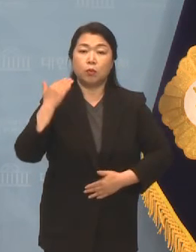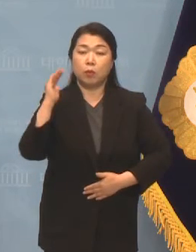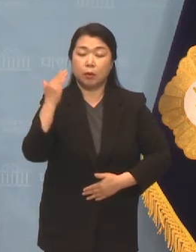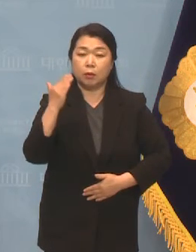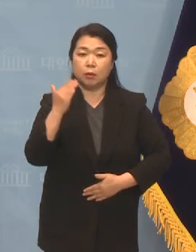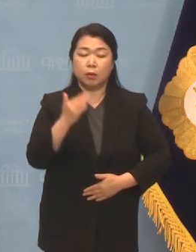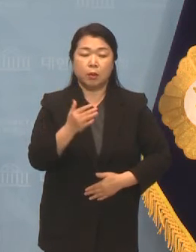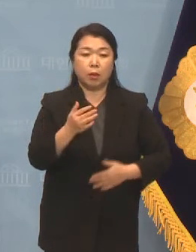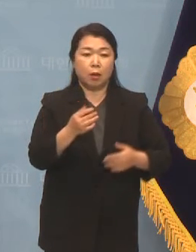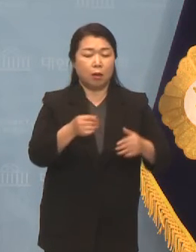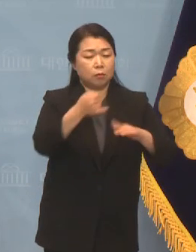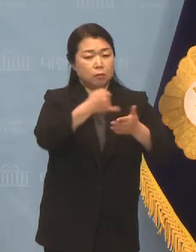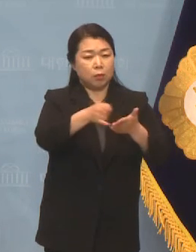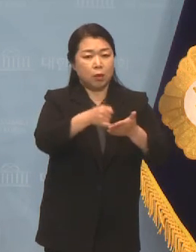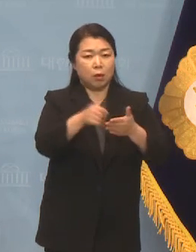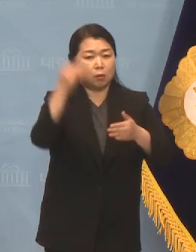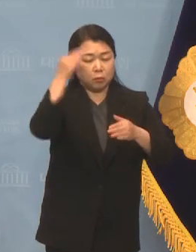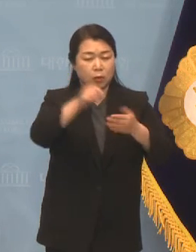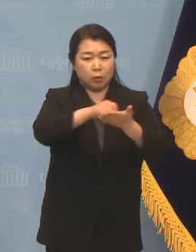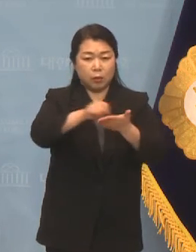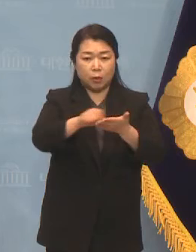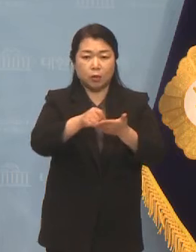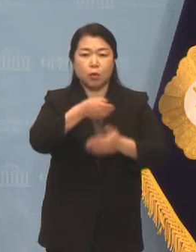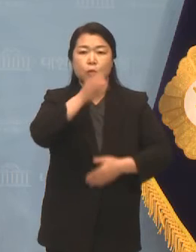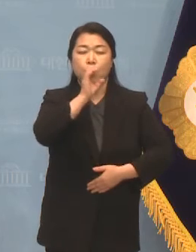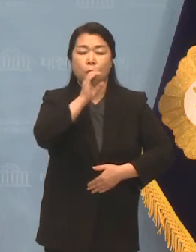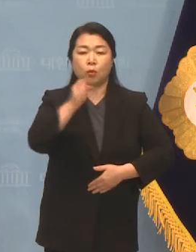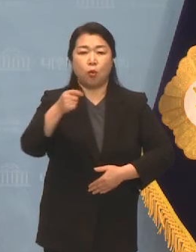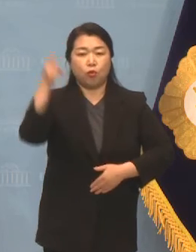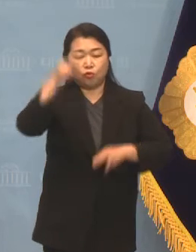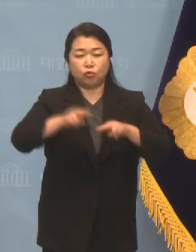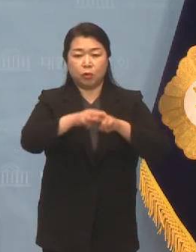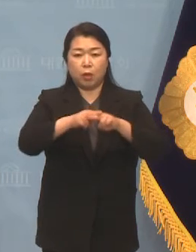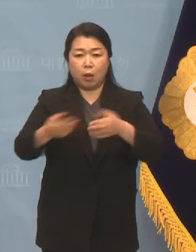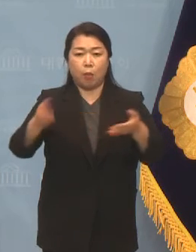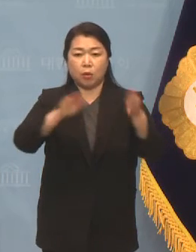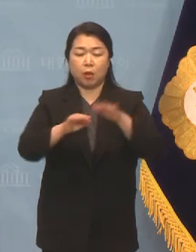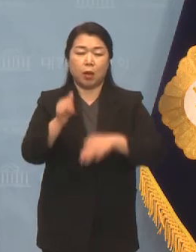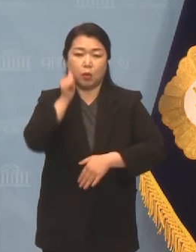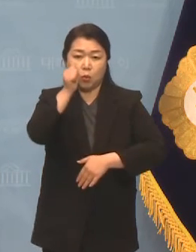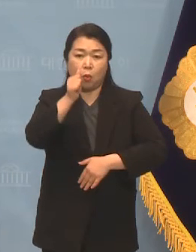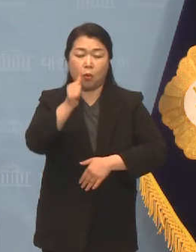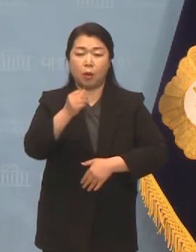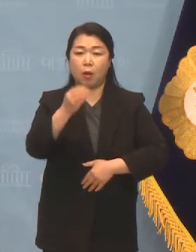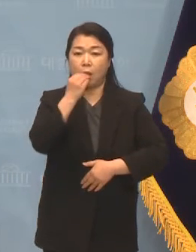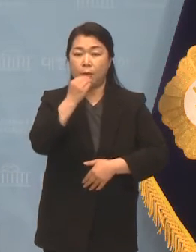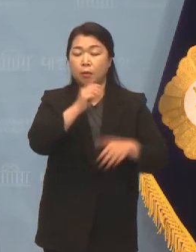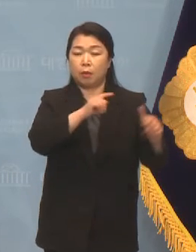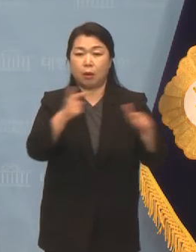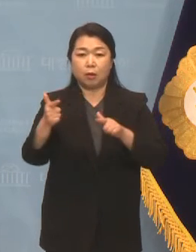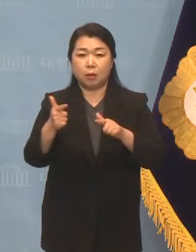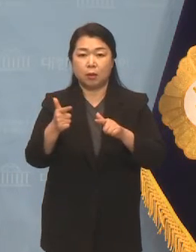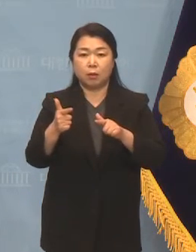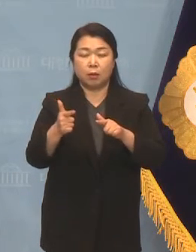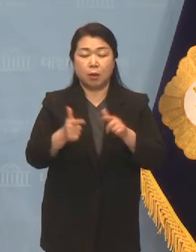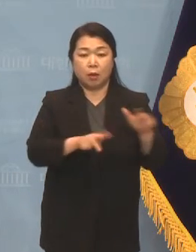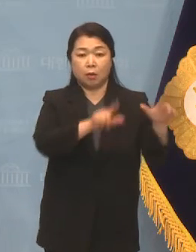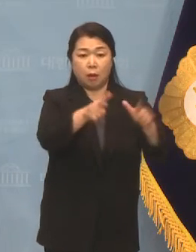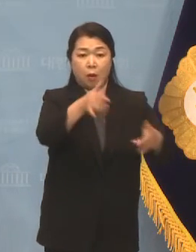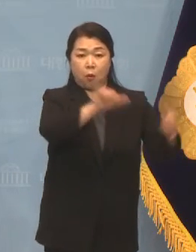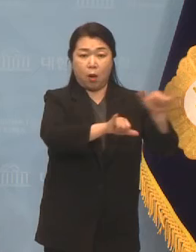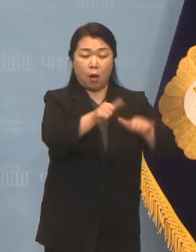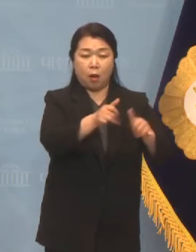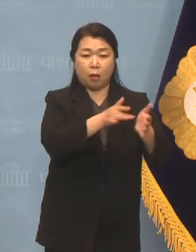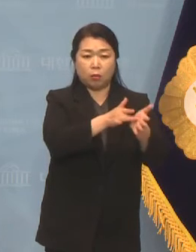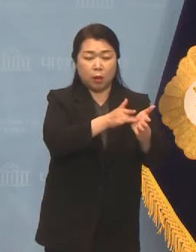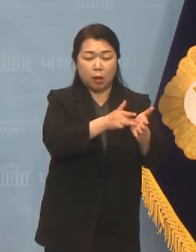유성매직 모양의 음료나 구두약통에 포장된 초콜릿 등 생활화학제품 포장용기를 모방한